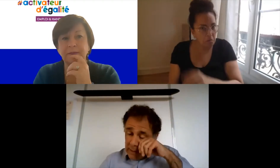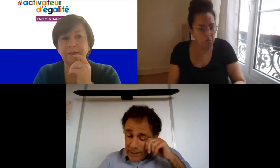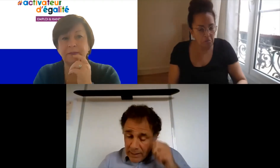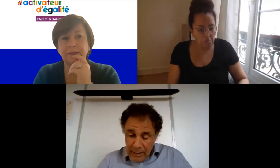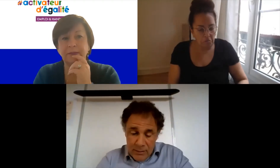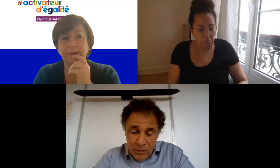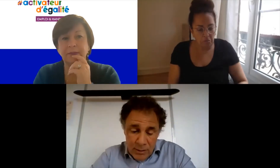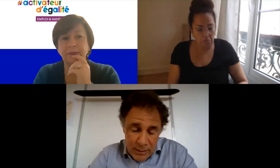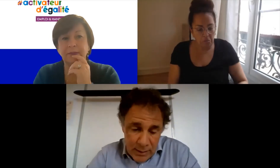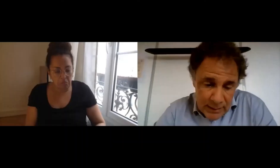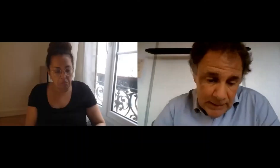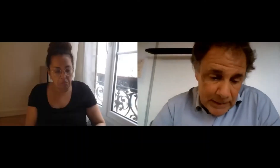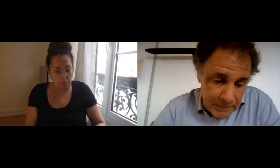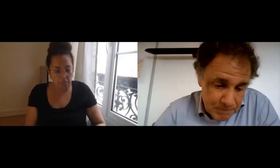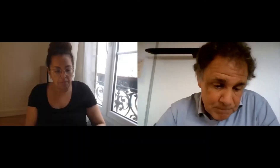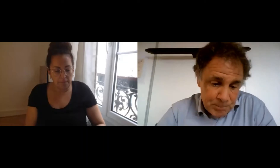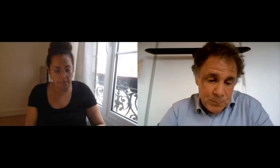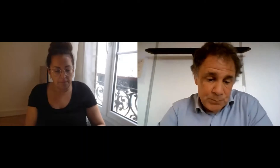Alors